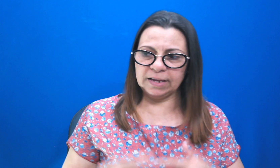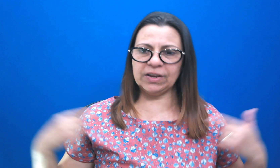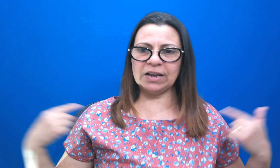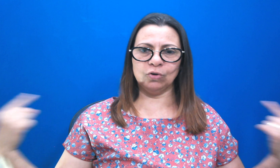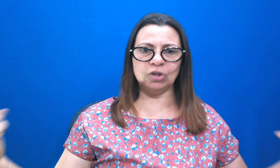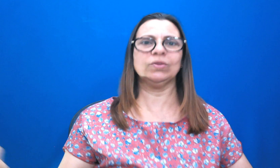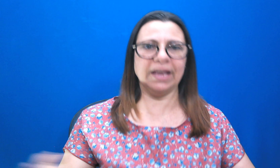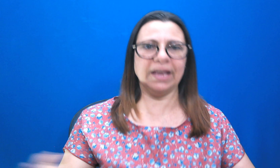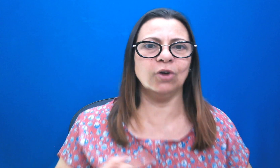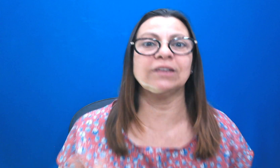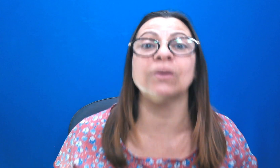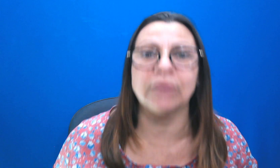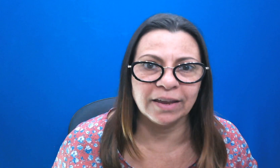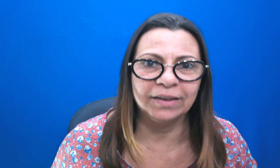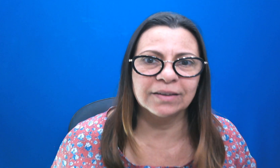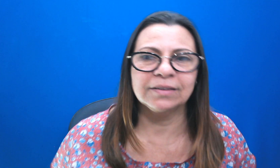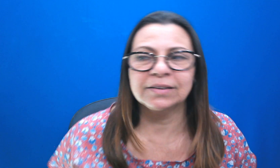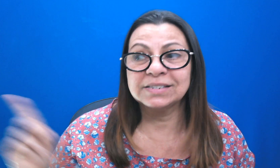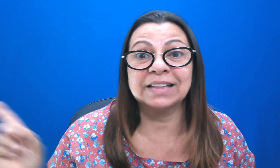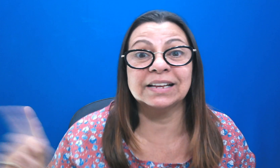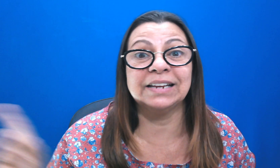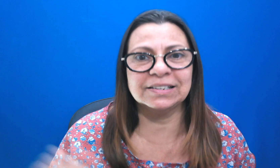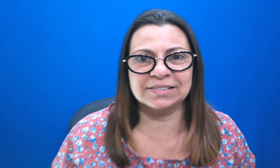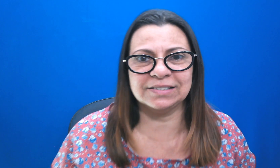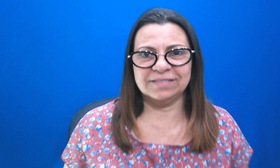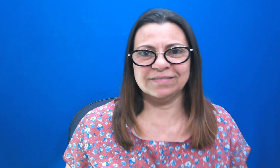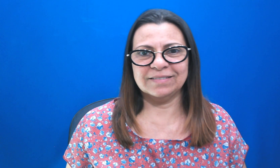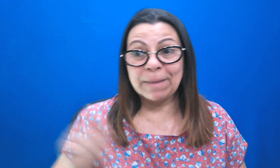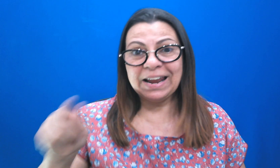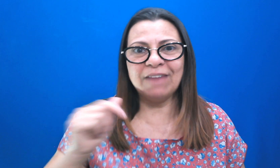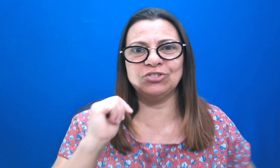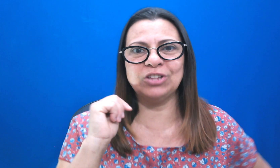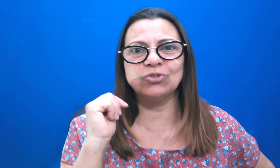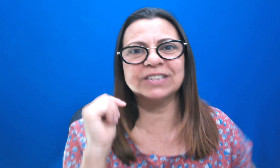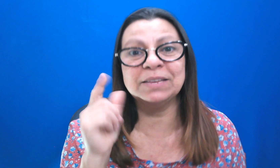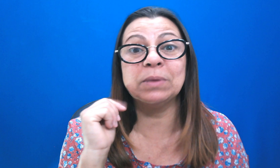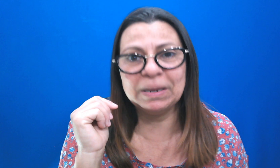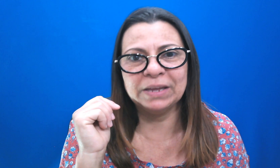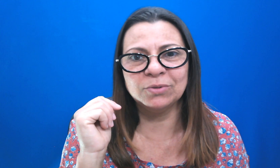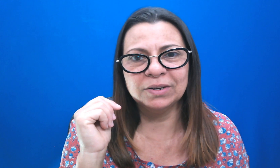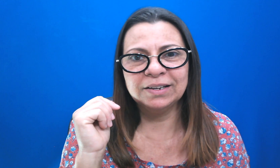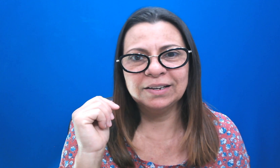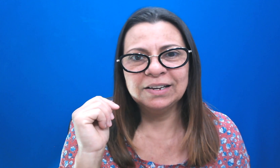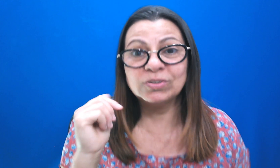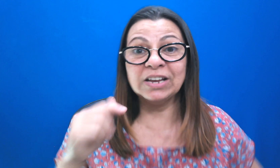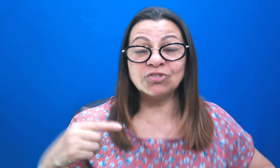Significa que ao nosso de redor estão quem? Satanás. A palavra de Deus diz assim em 1 Pedro. Os anjos